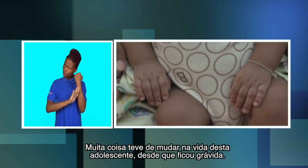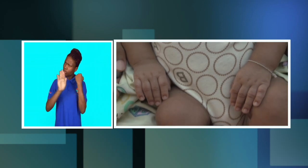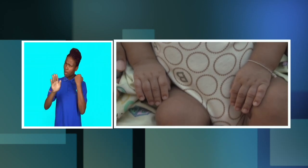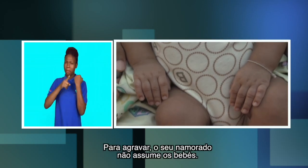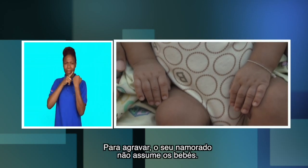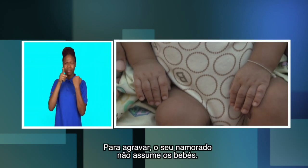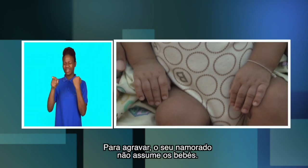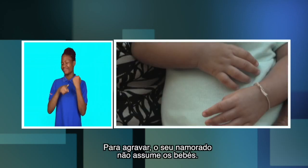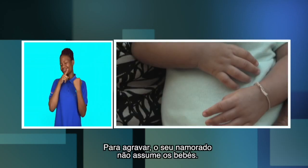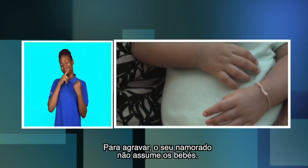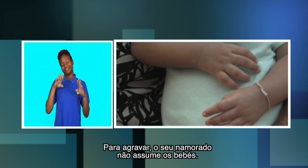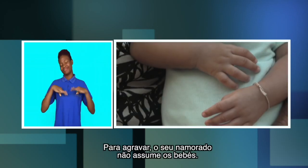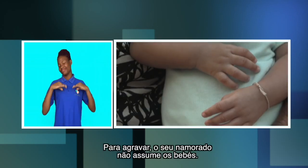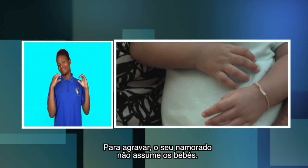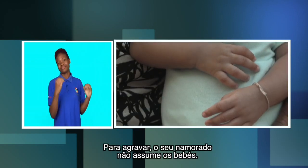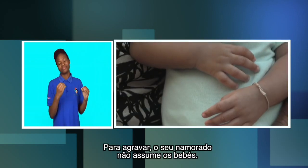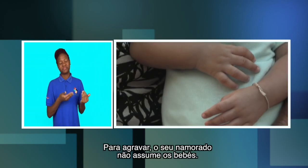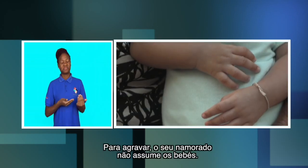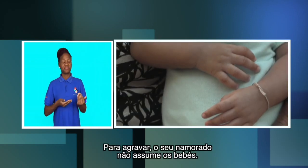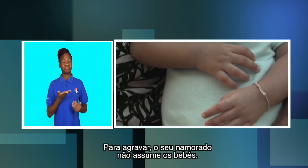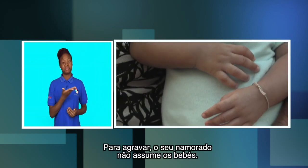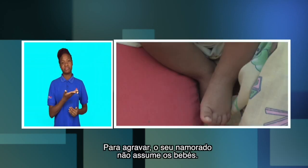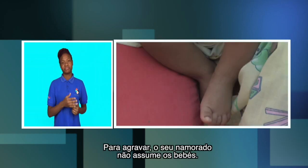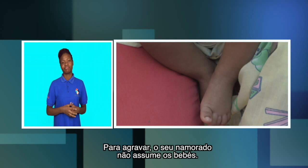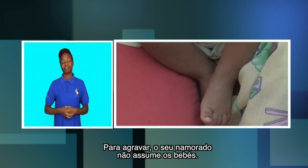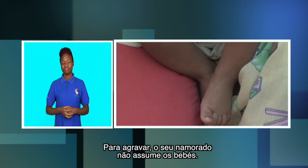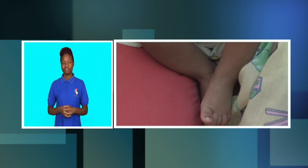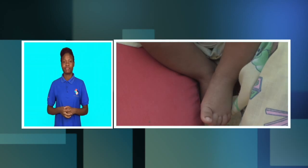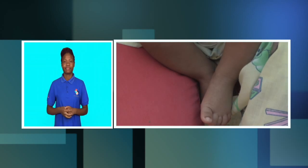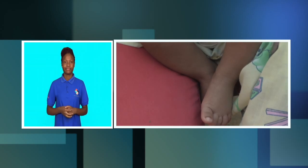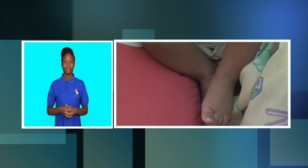grávida. Para gravar, o seu namorado não assumiu os bebês.